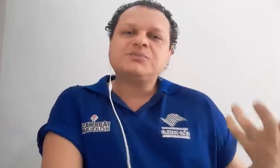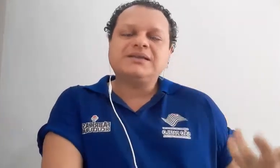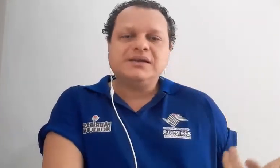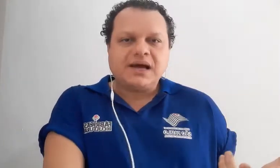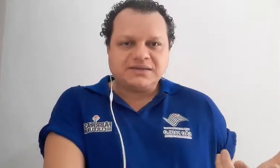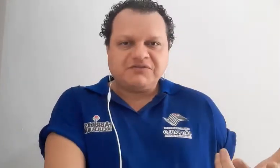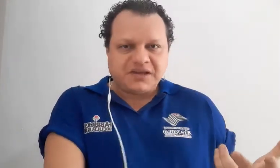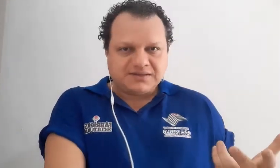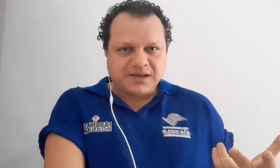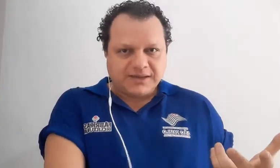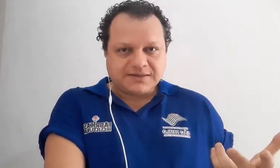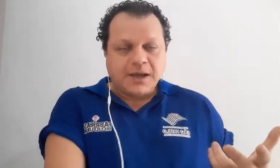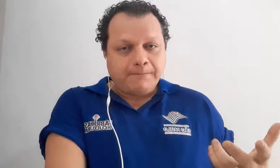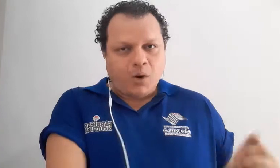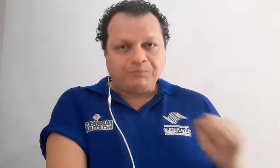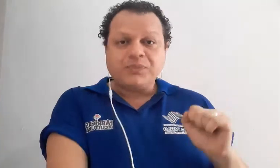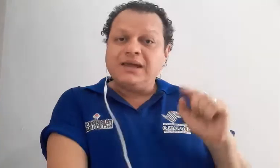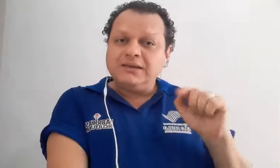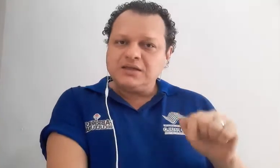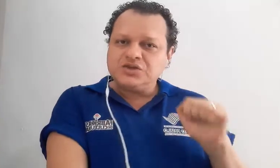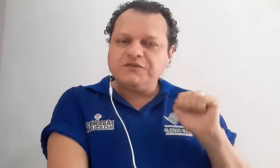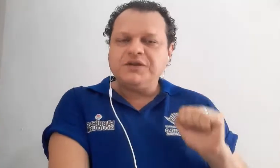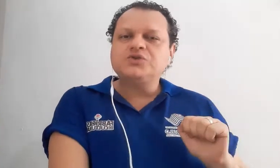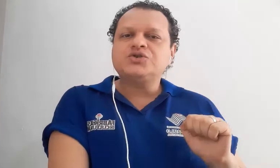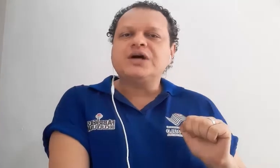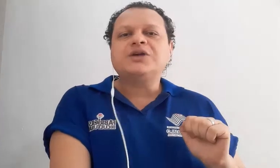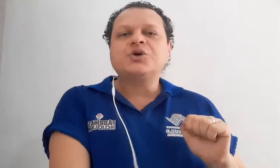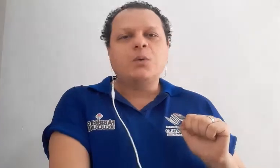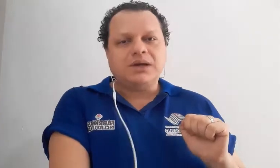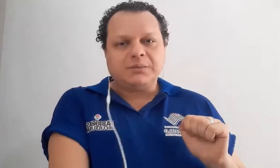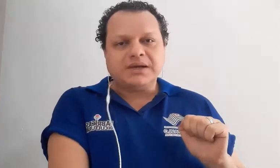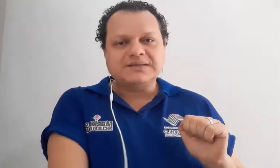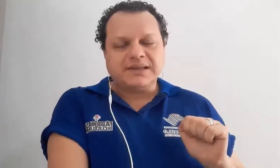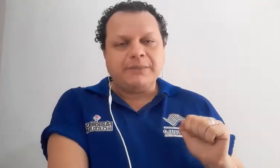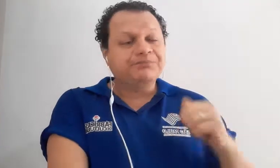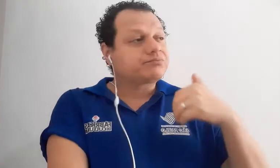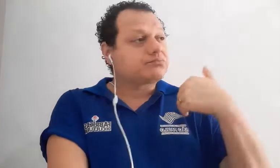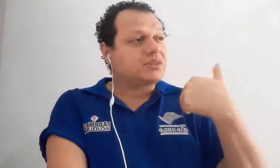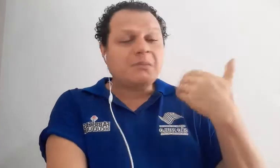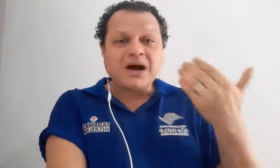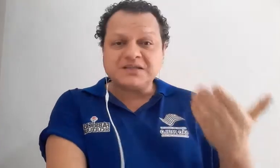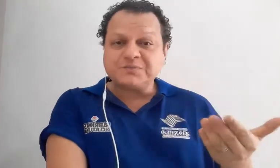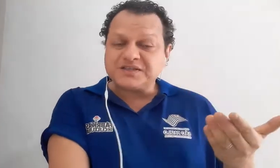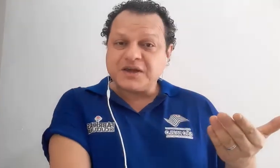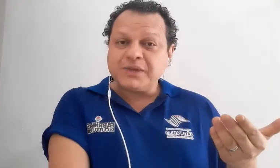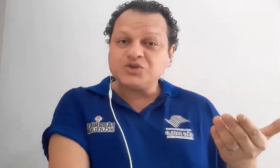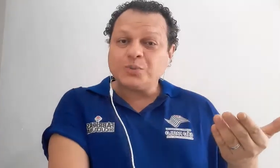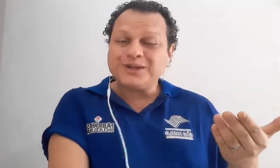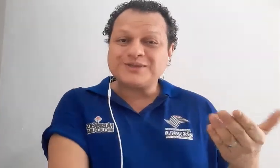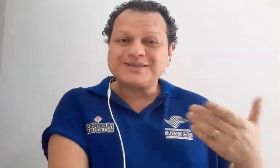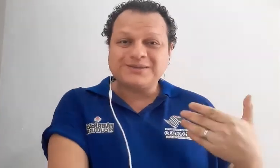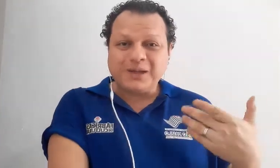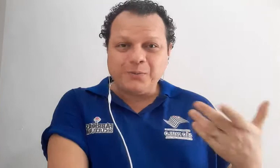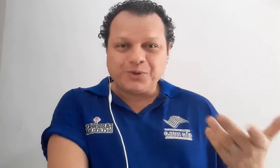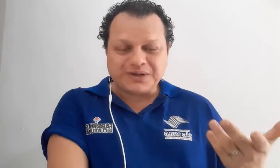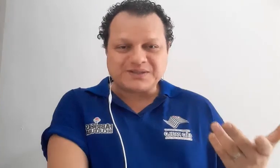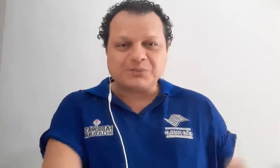materiais referenciais. Bom, neste vídeo de arte com Libras, né, mais especificamente no mês de setembro, que estamos